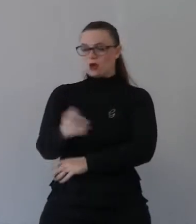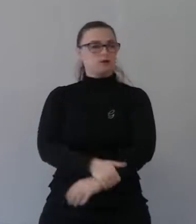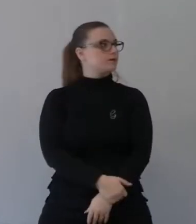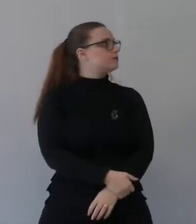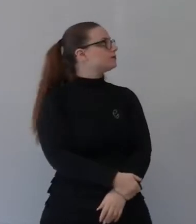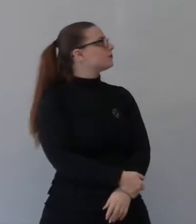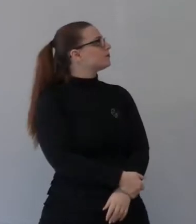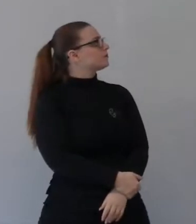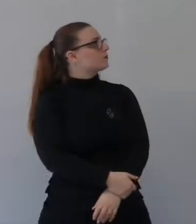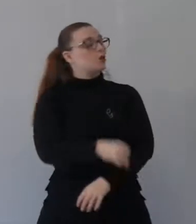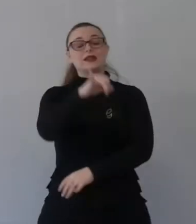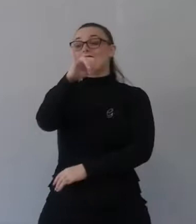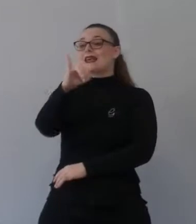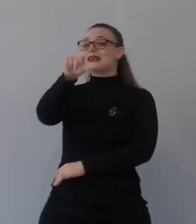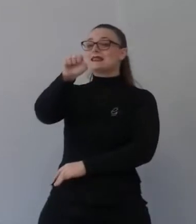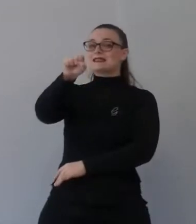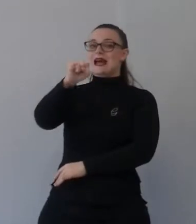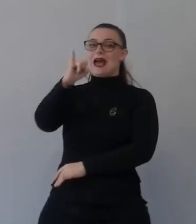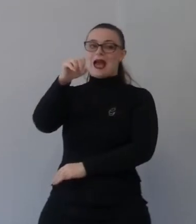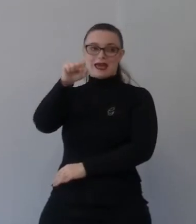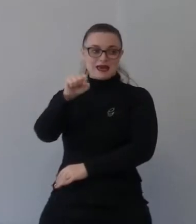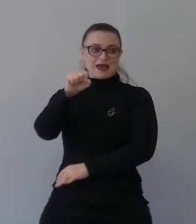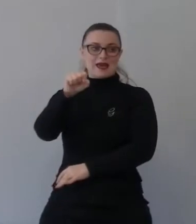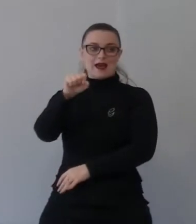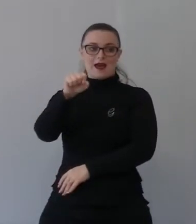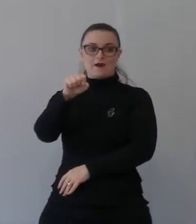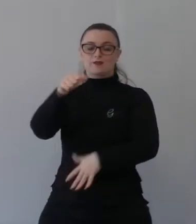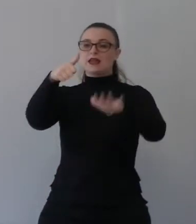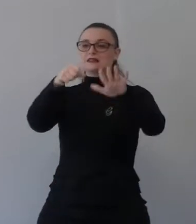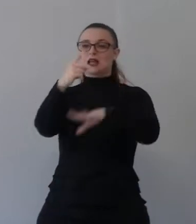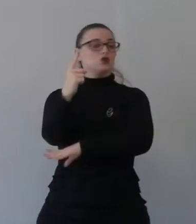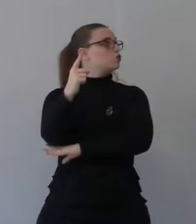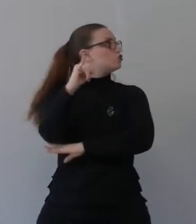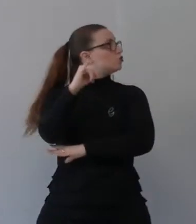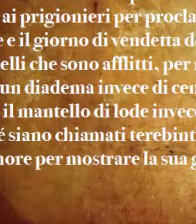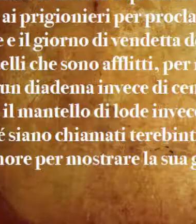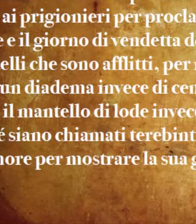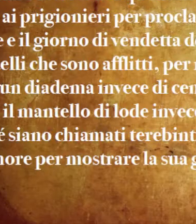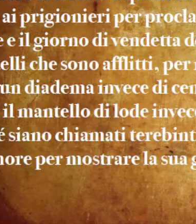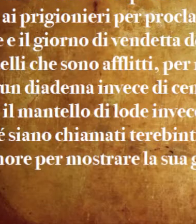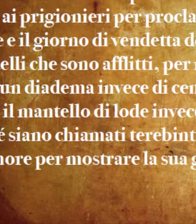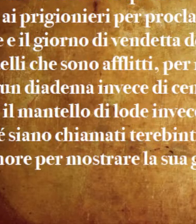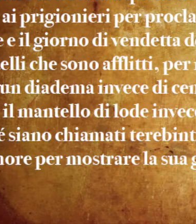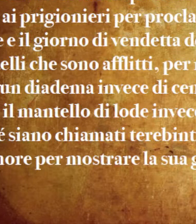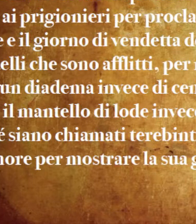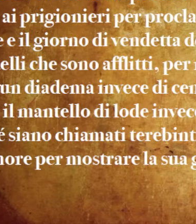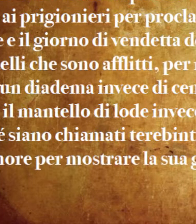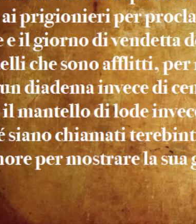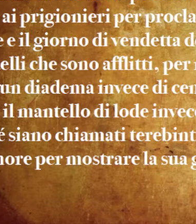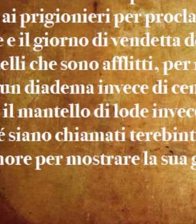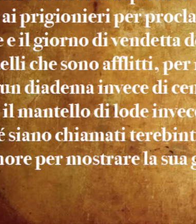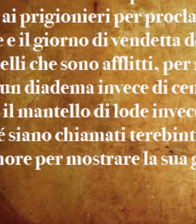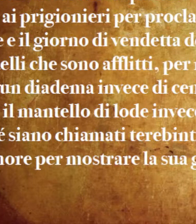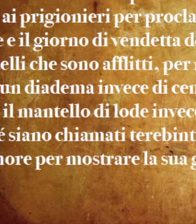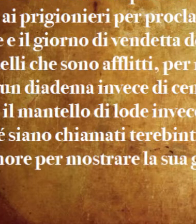Isaia 61, dal versetto 1 a 3. Isaia dice così. Lo spirito del